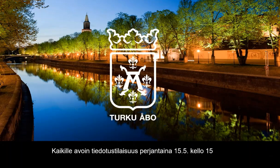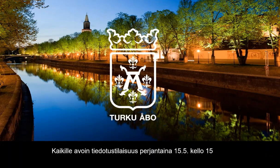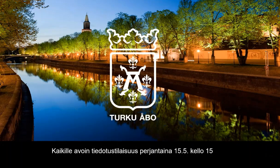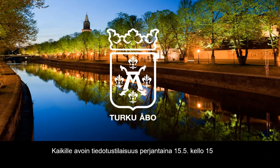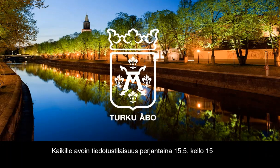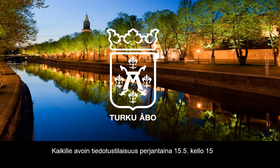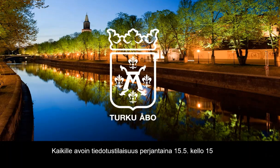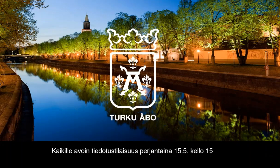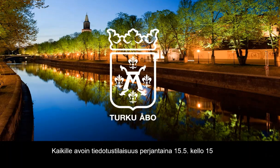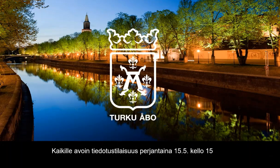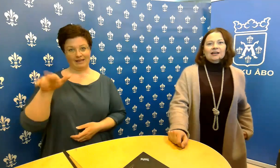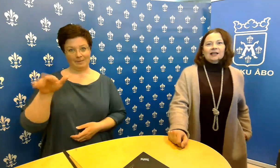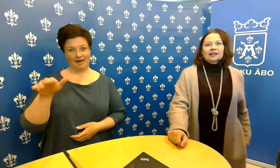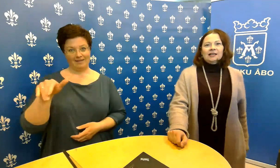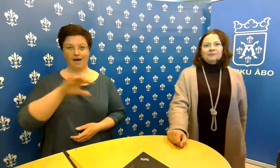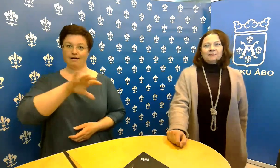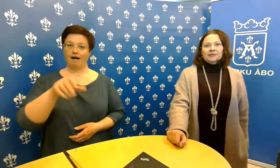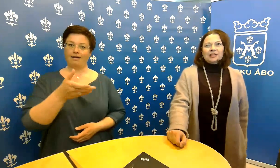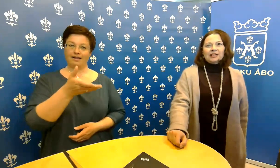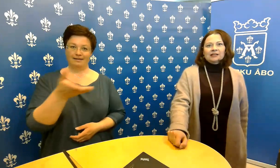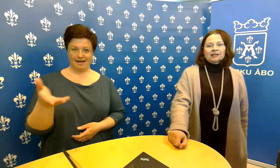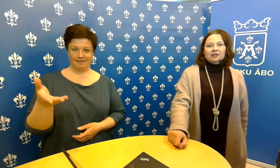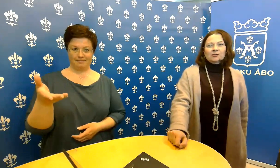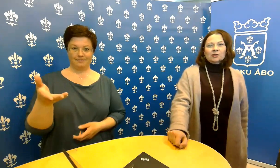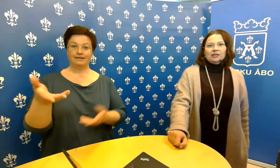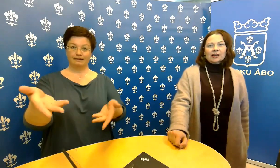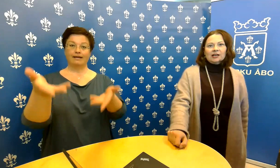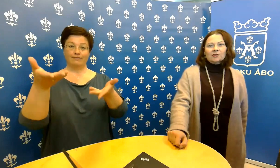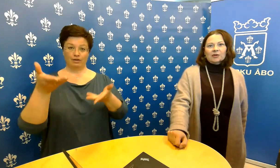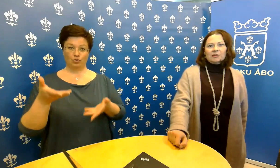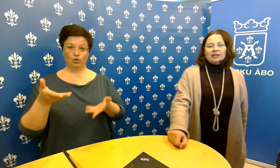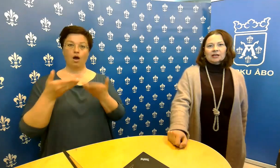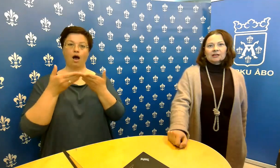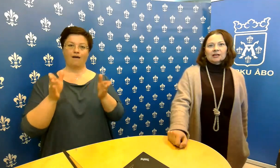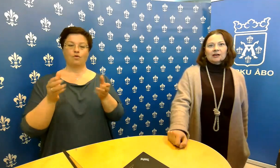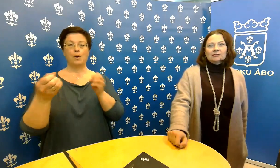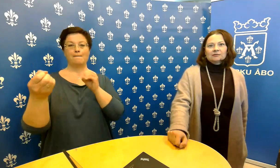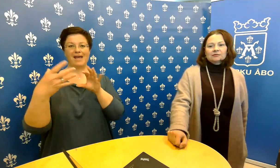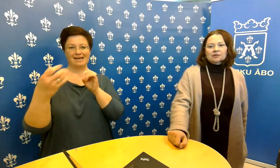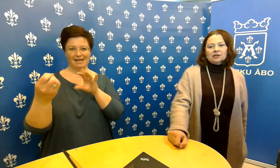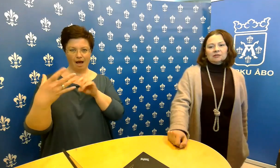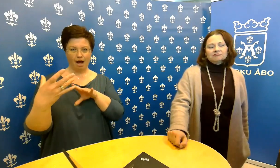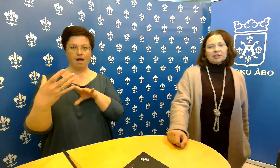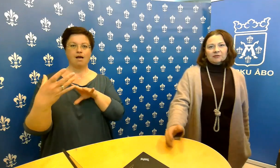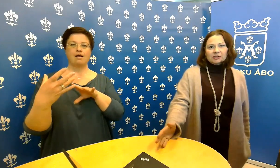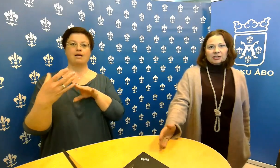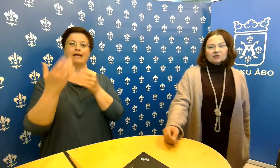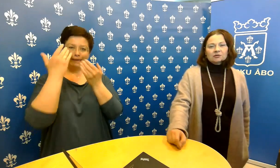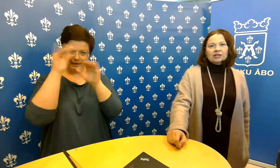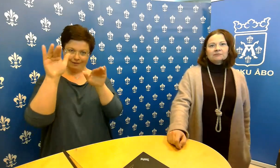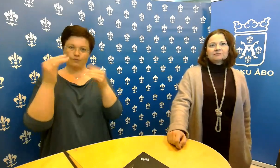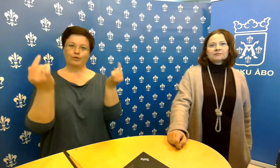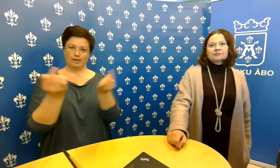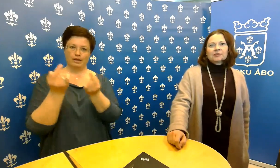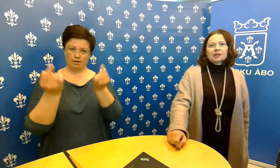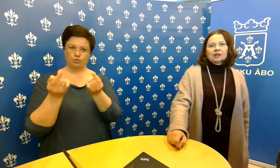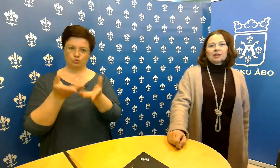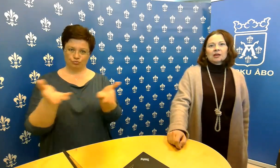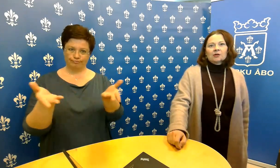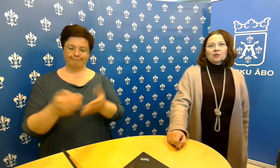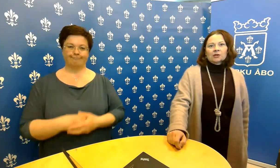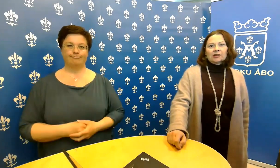Hyvää iltapäivää jälleen kerran kaikille. Tervetuloa tähän avoimeen media- ja infotilaisuuteen.